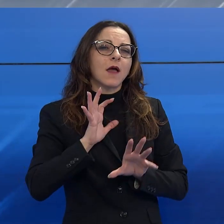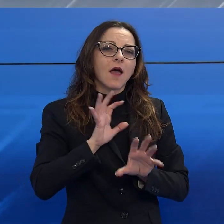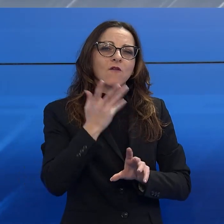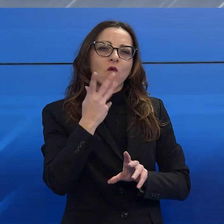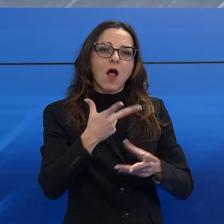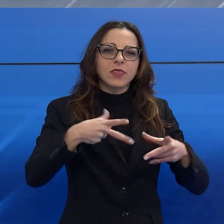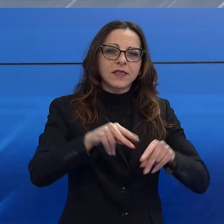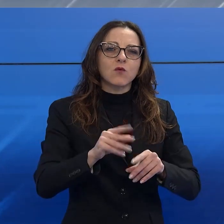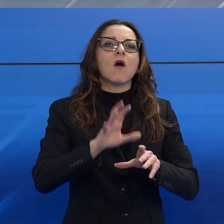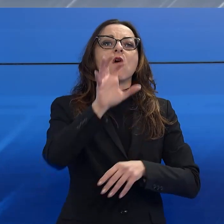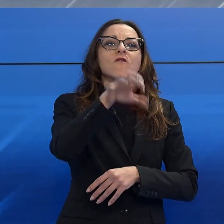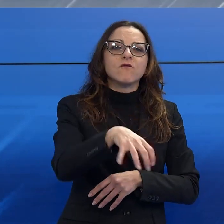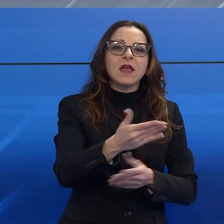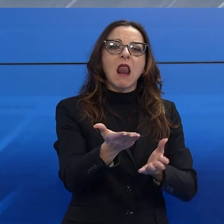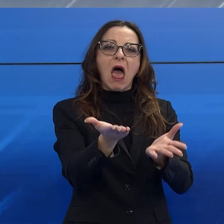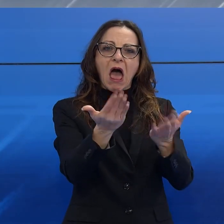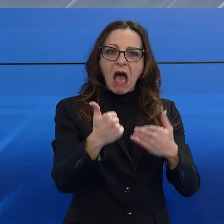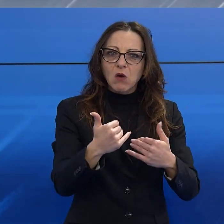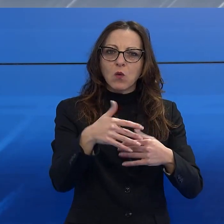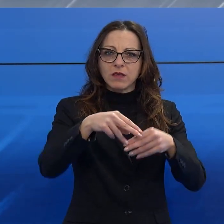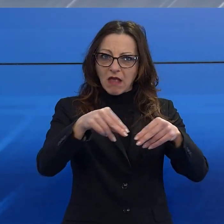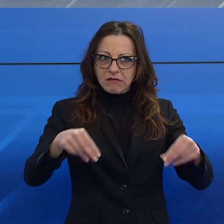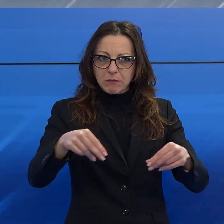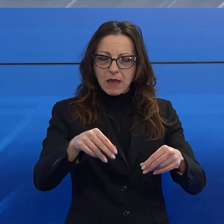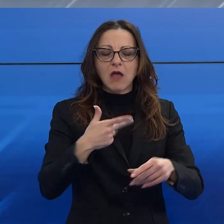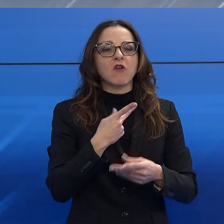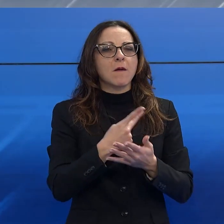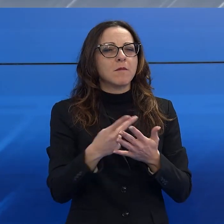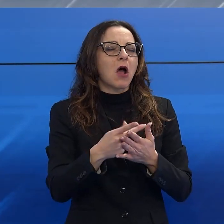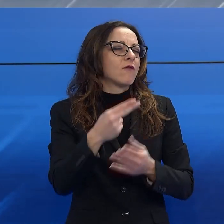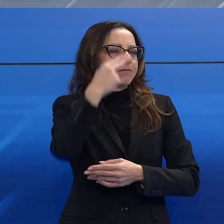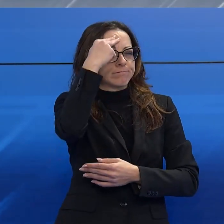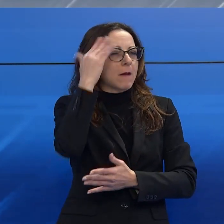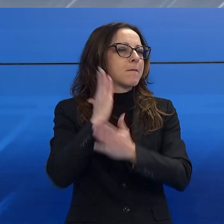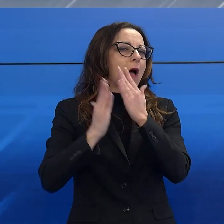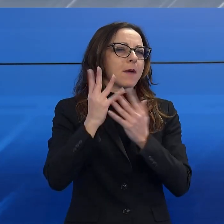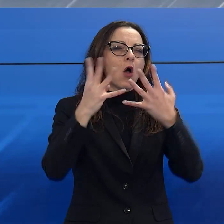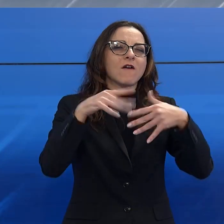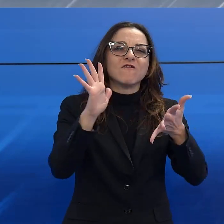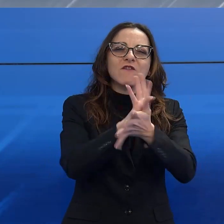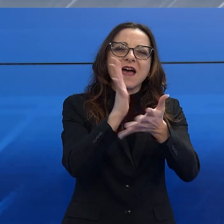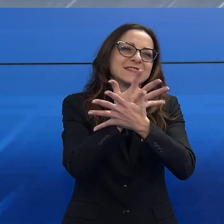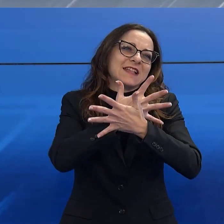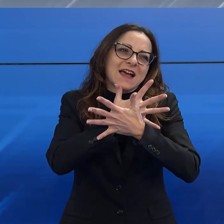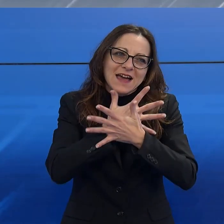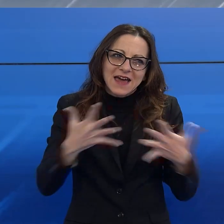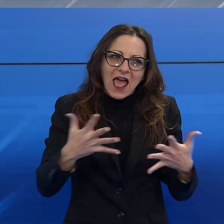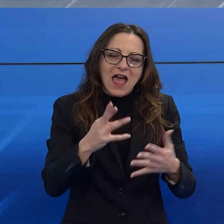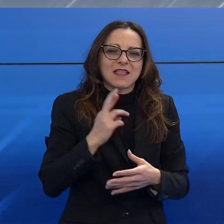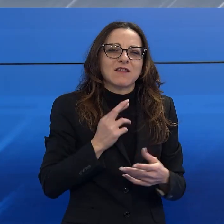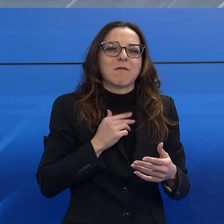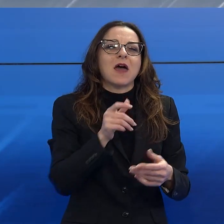splendida villa nella baia di Long Island e, tentando di ricostruire il passato, organizza feste maestose con la speranza di